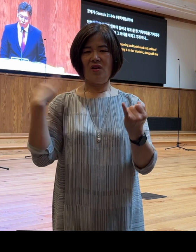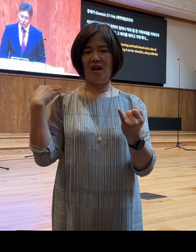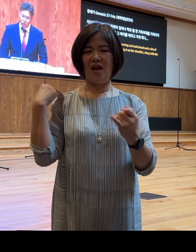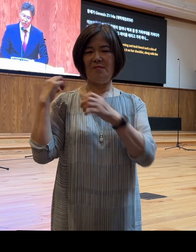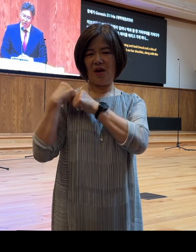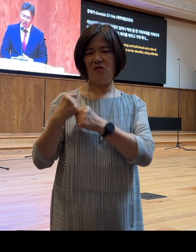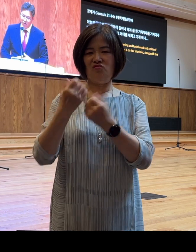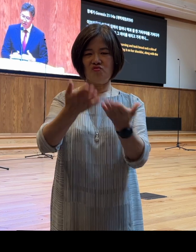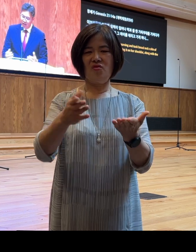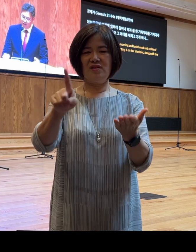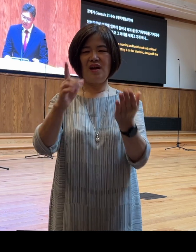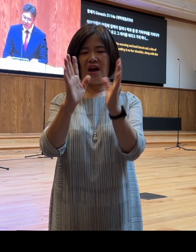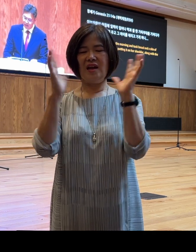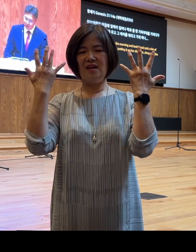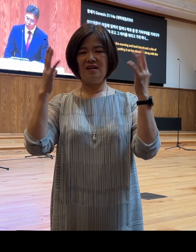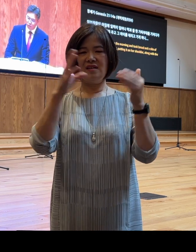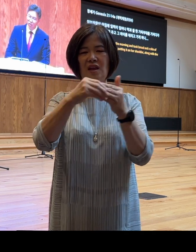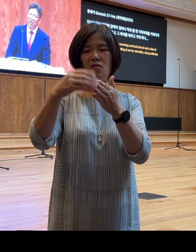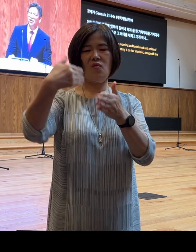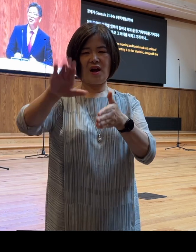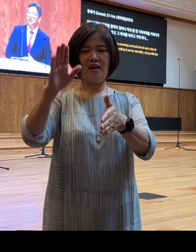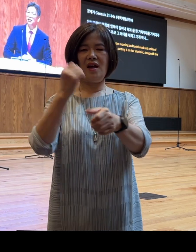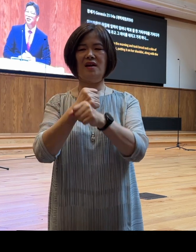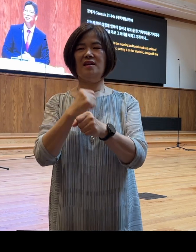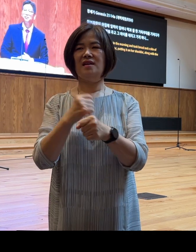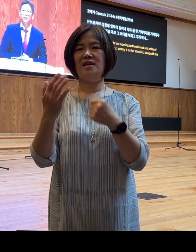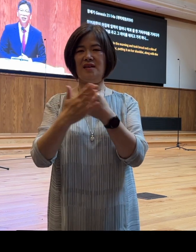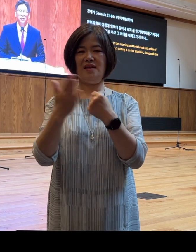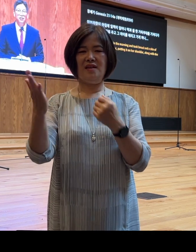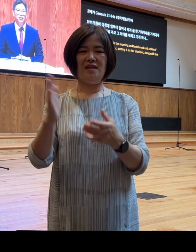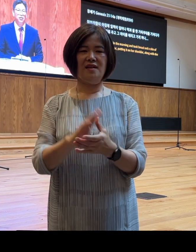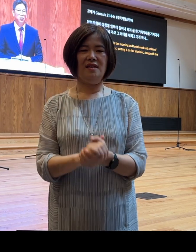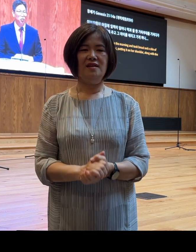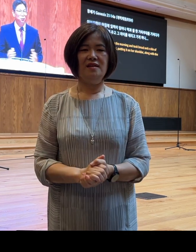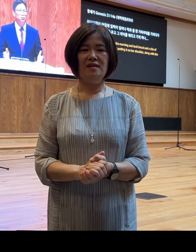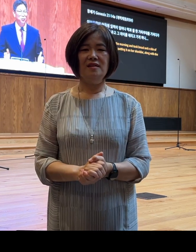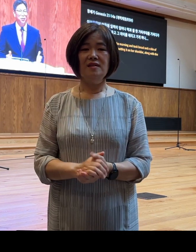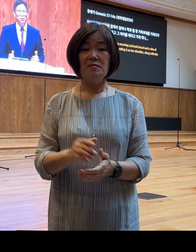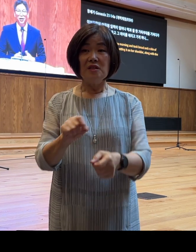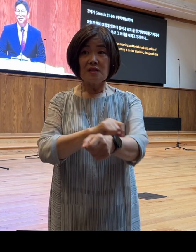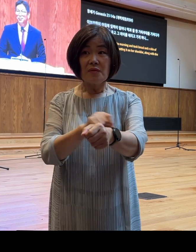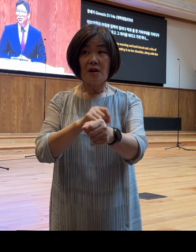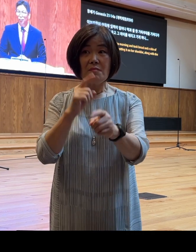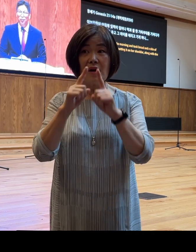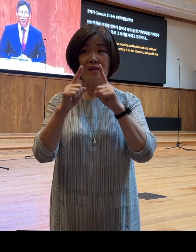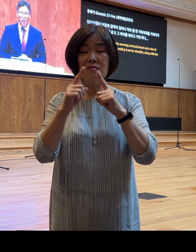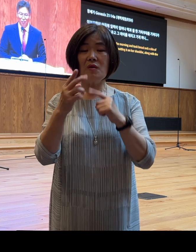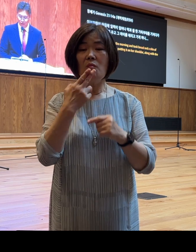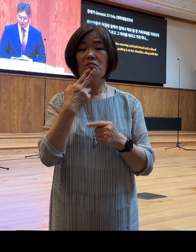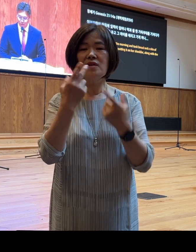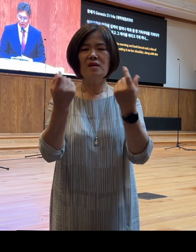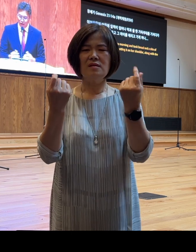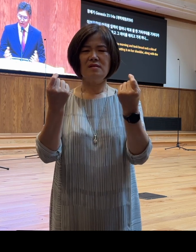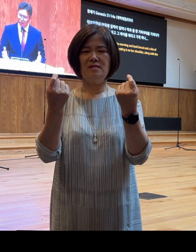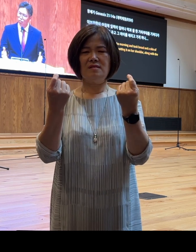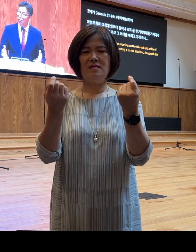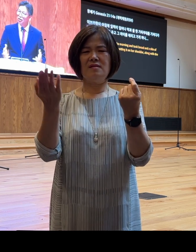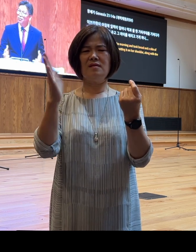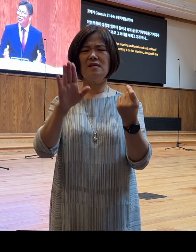그 아이를 데리고 가게 하니 여러분 특별한 말씀이 없는 것 같습니다 근데 정말 이 말씀을